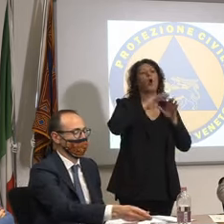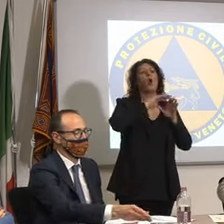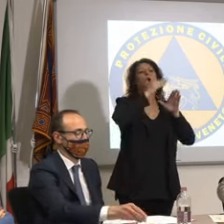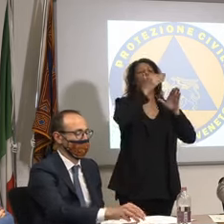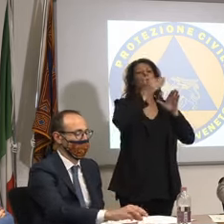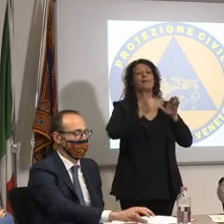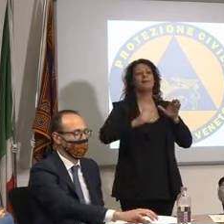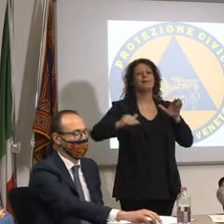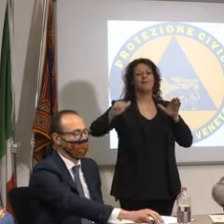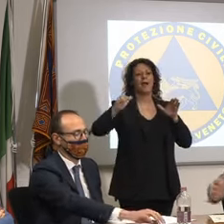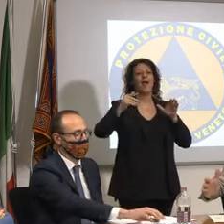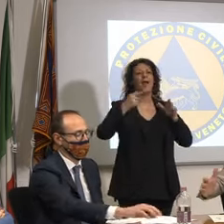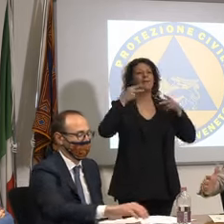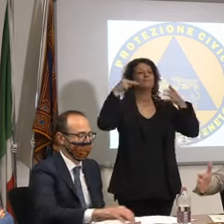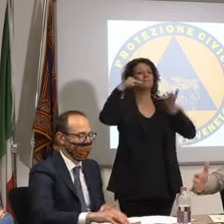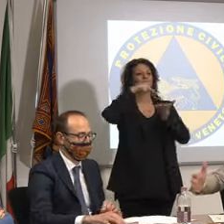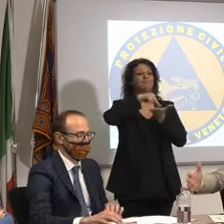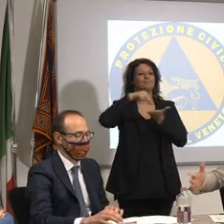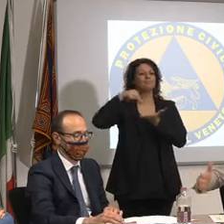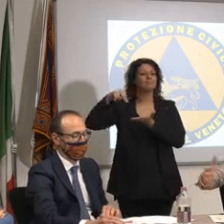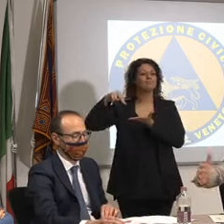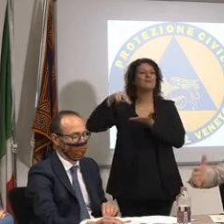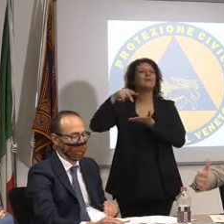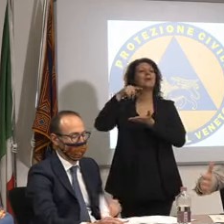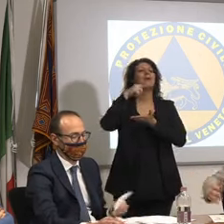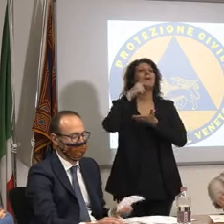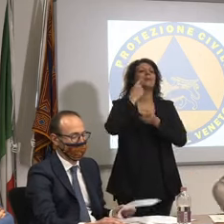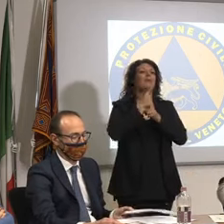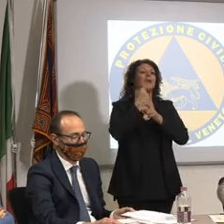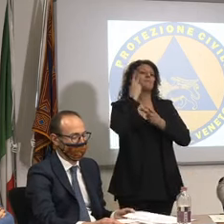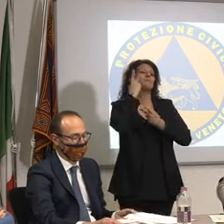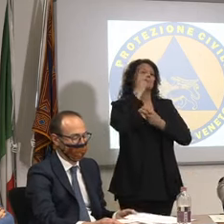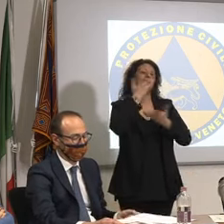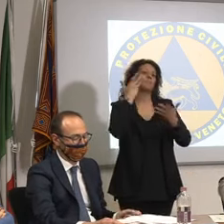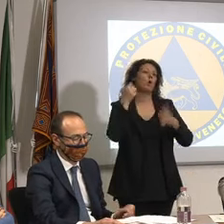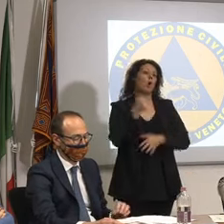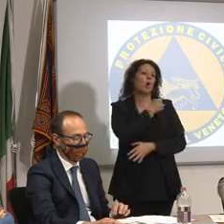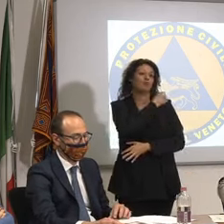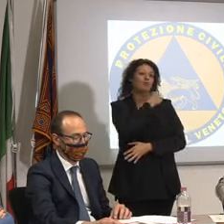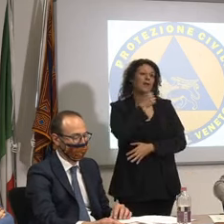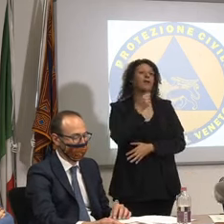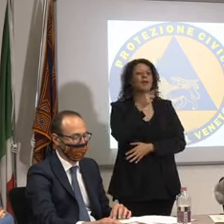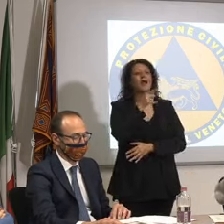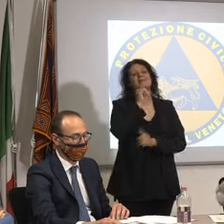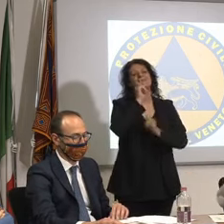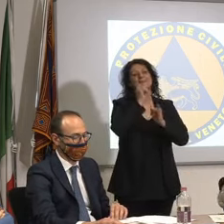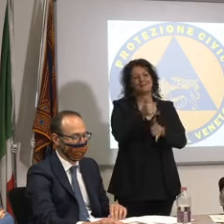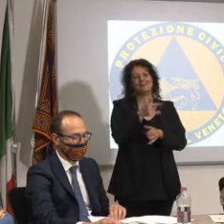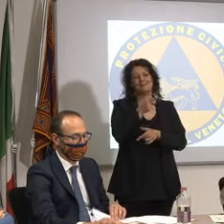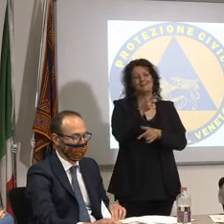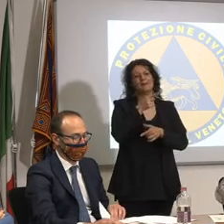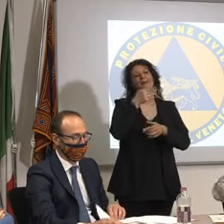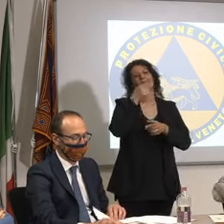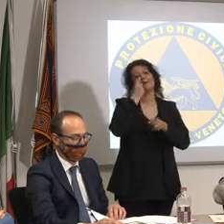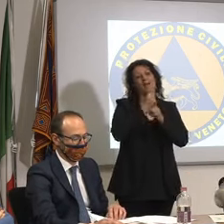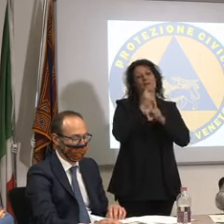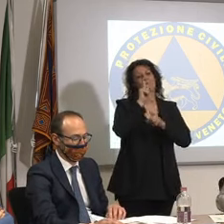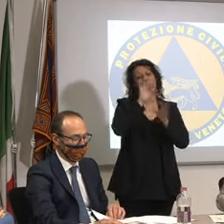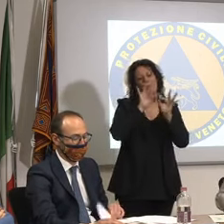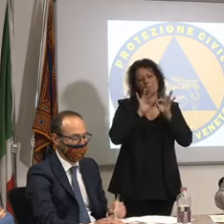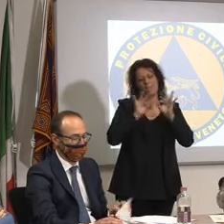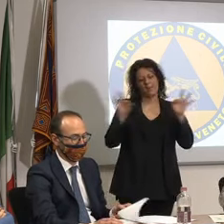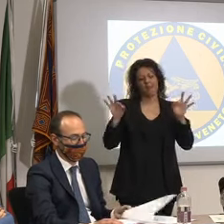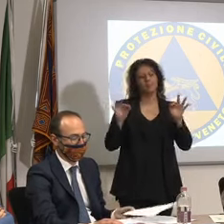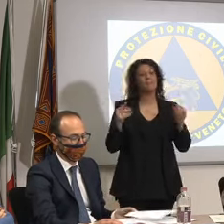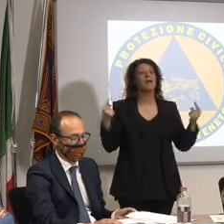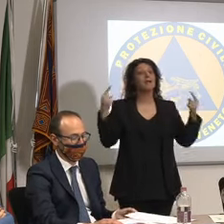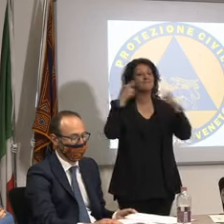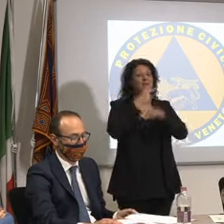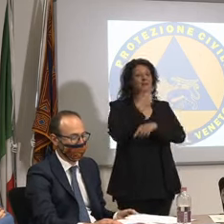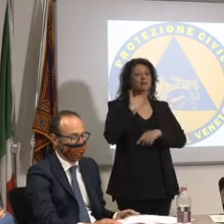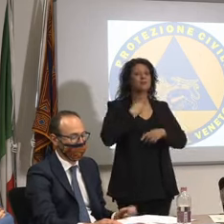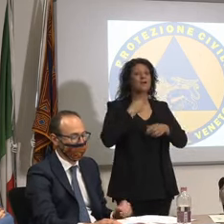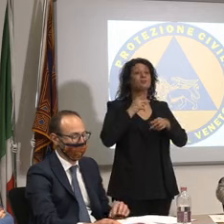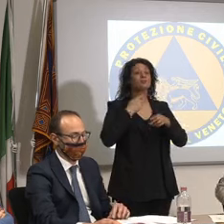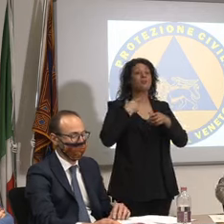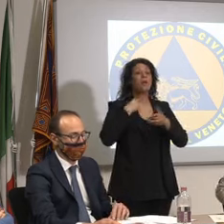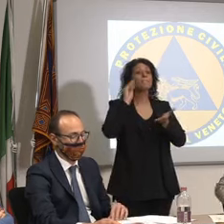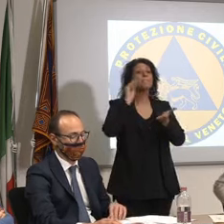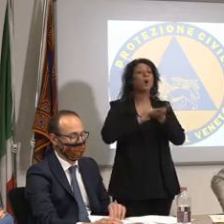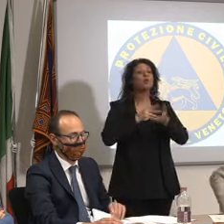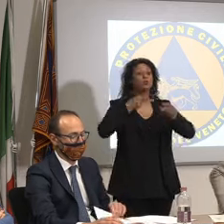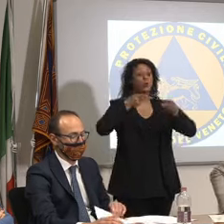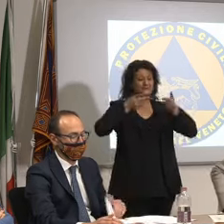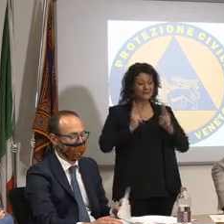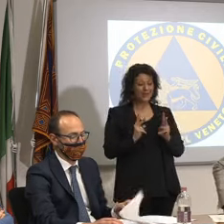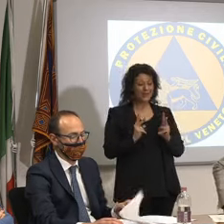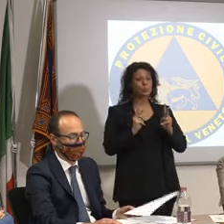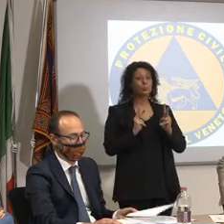concerto allora chiediamo che ci sia il distanziamento di un metro tra cittadini e cittadini ma dove c'è la seduta un posto sì e uno no questo ci